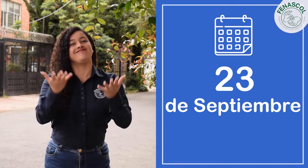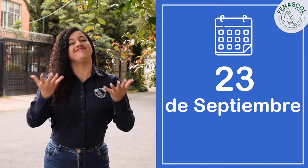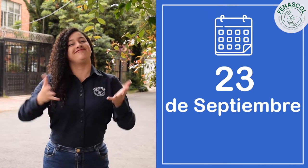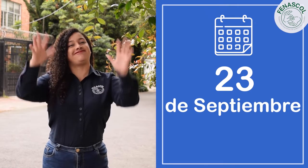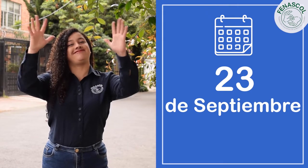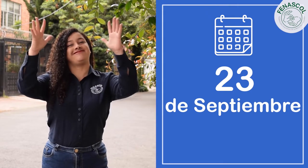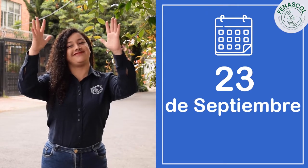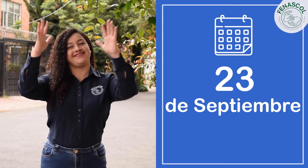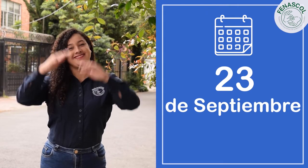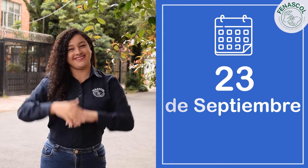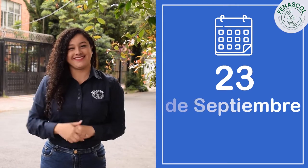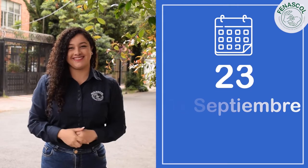reconocimiento.